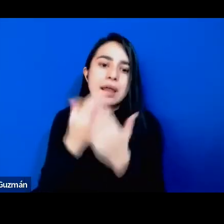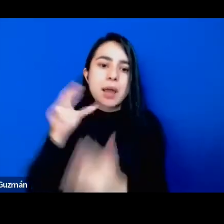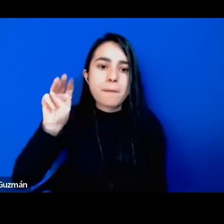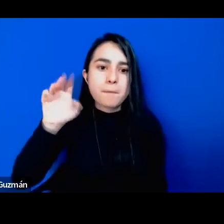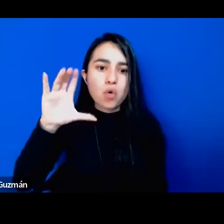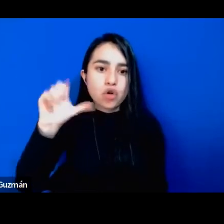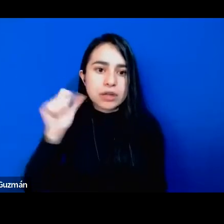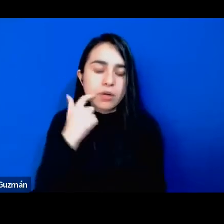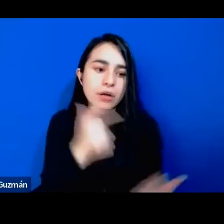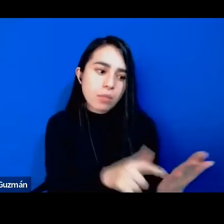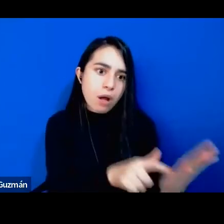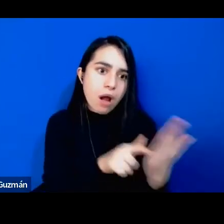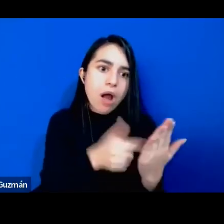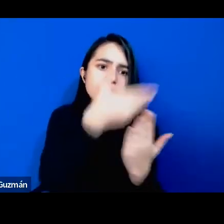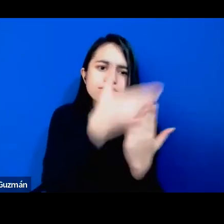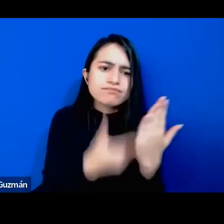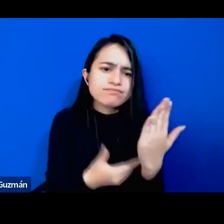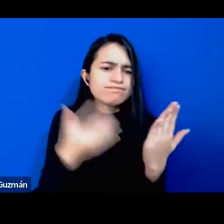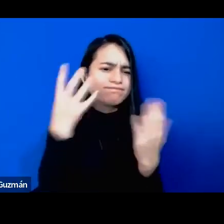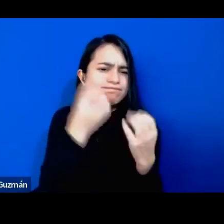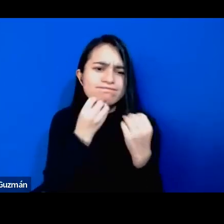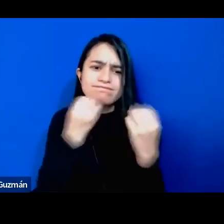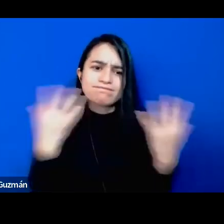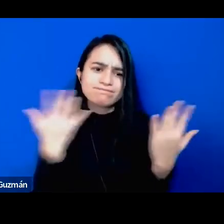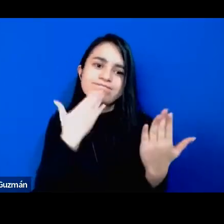esta obra magnífica.